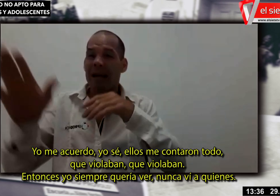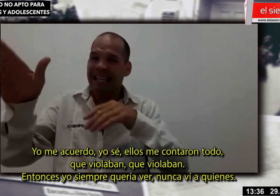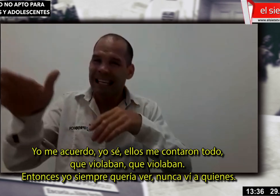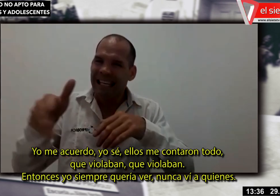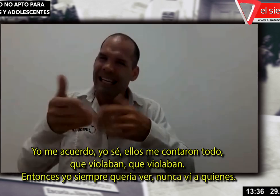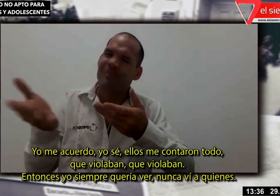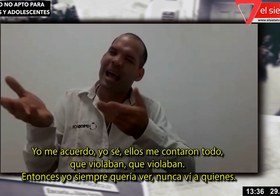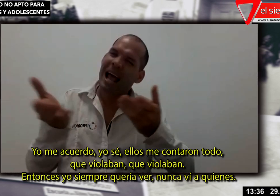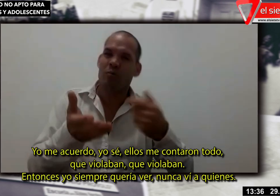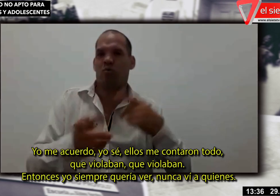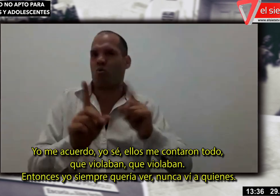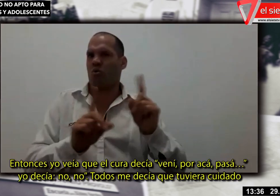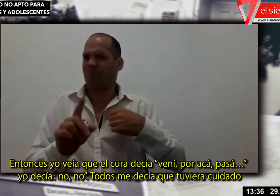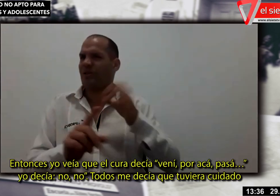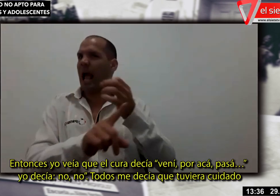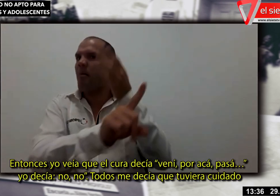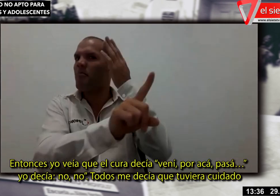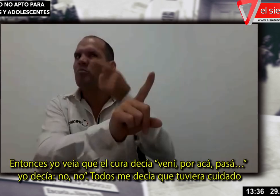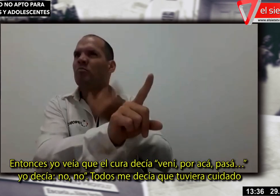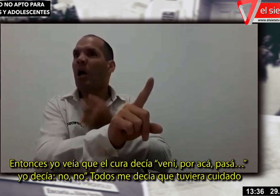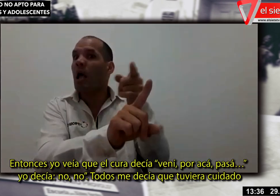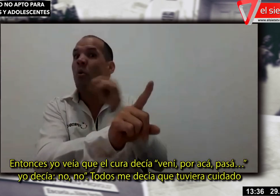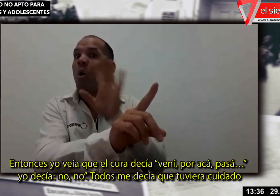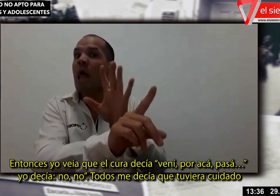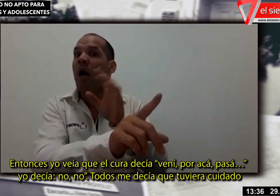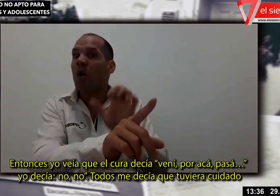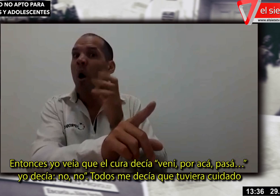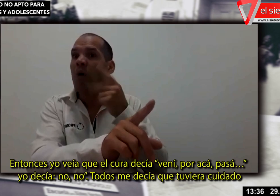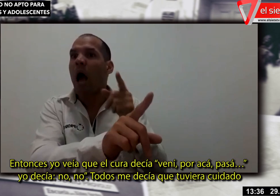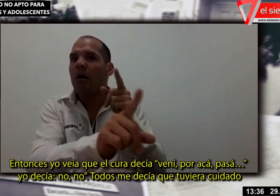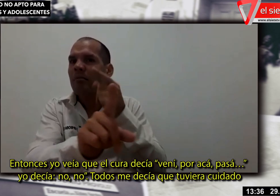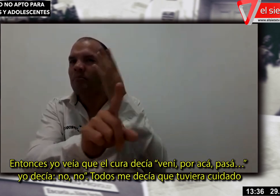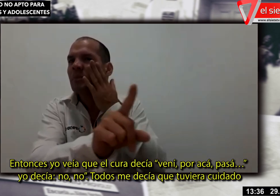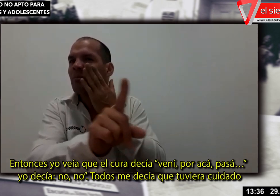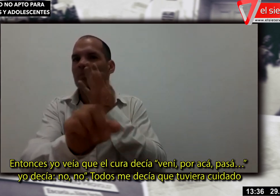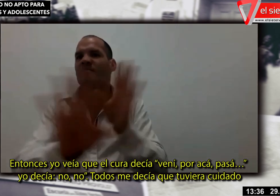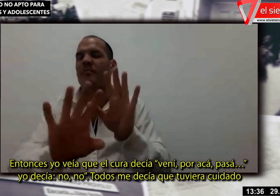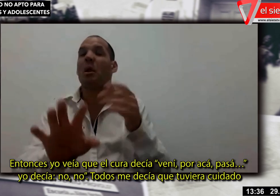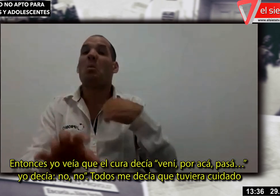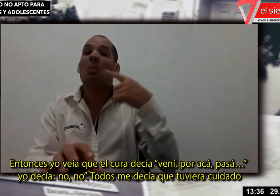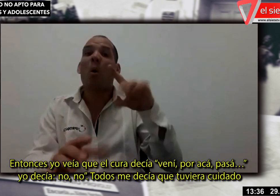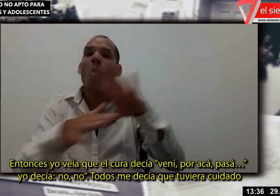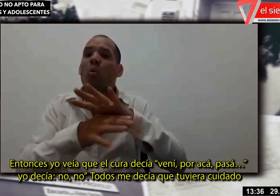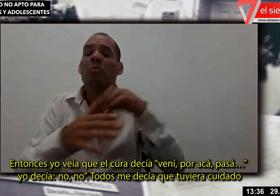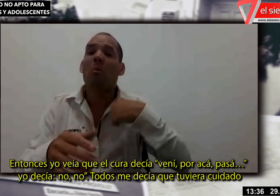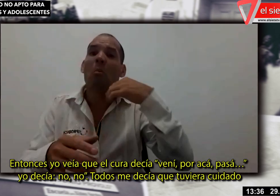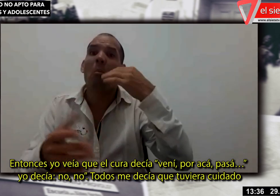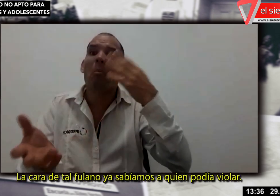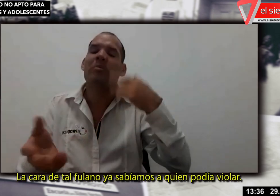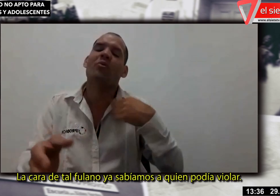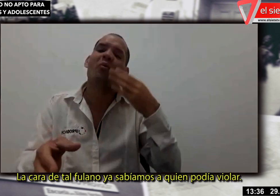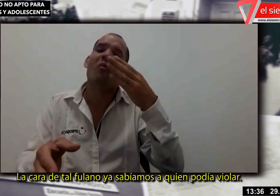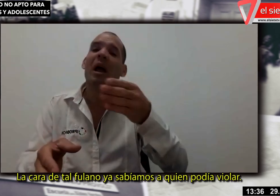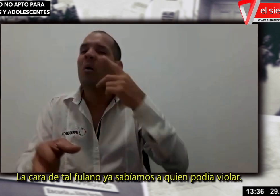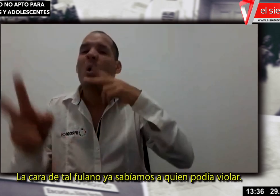a quiénes, ¿sí? Entonces yo veía que el padre decía, vení por acá, pasar. Yo decía, no, no. Todos me decían, tené cuidado.